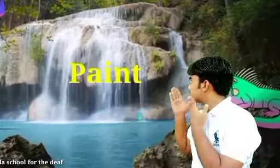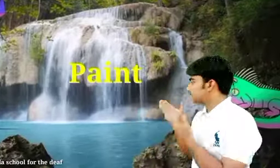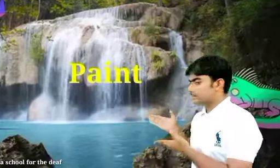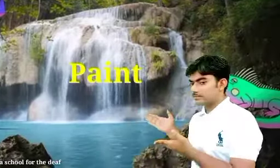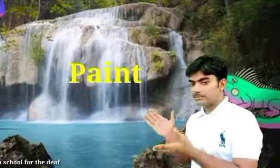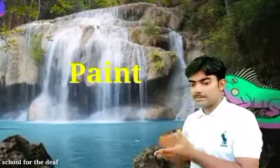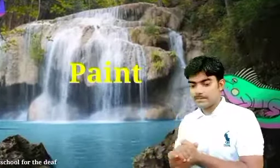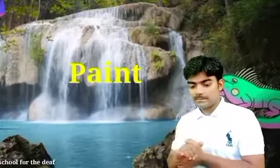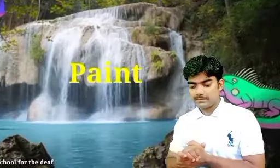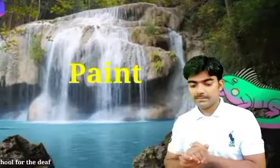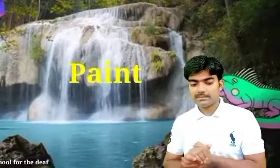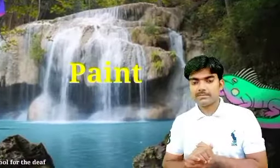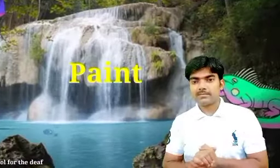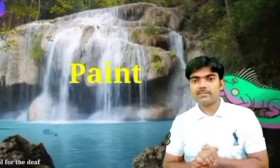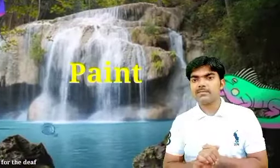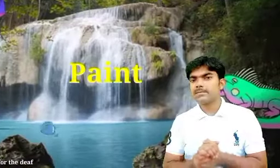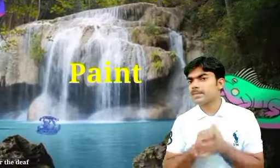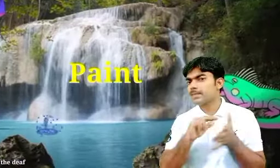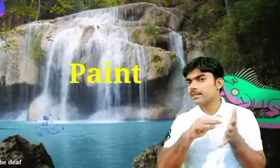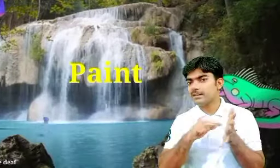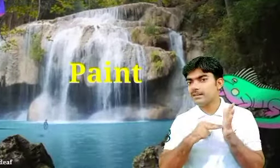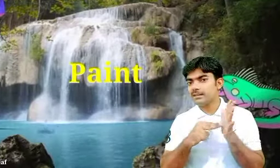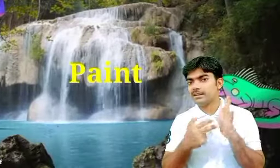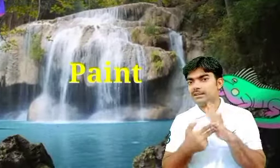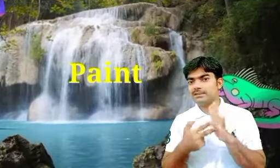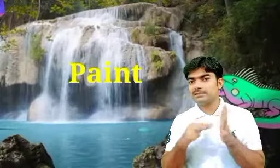पैंट पी ए आई एन टी